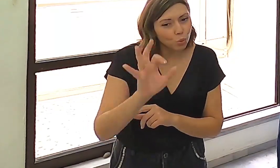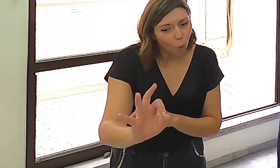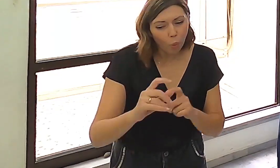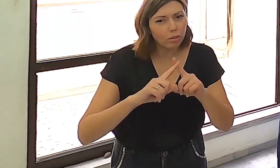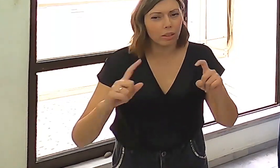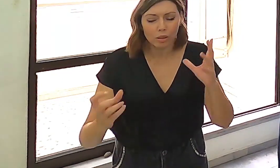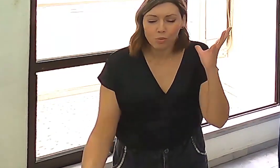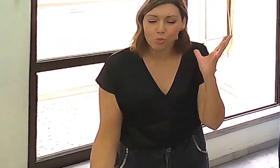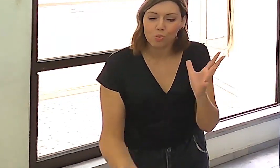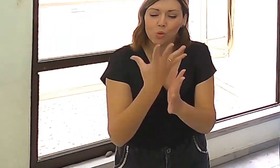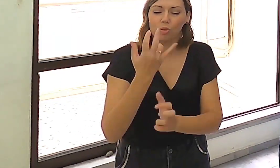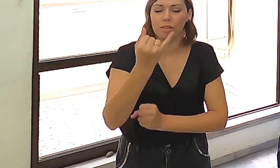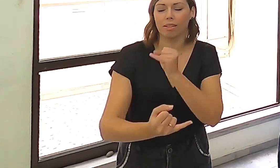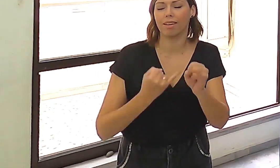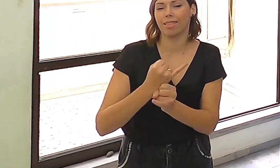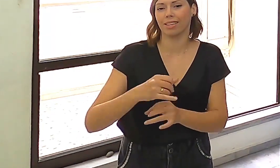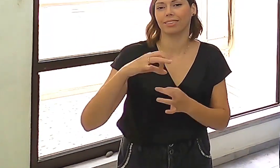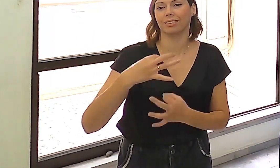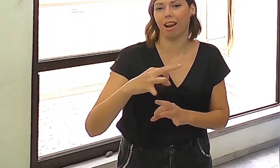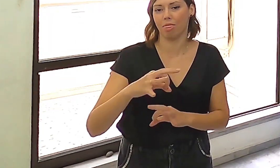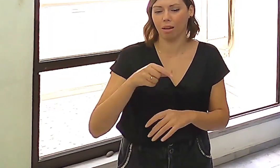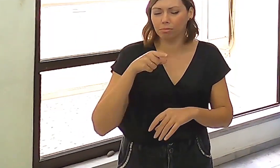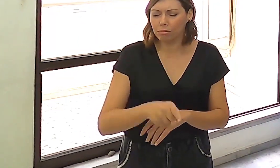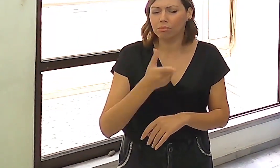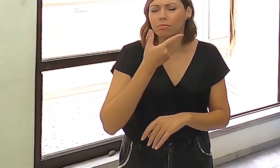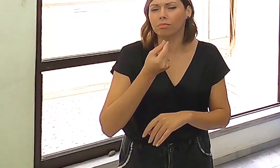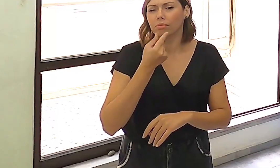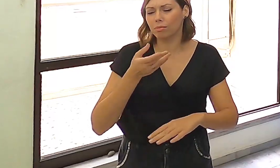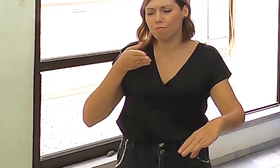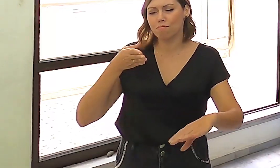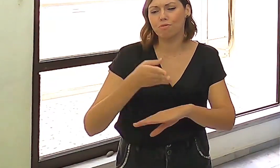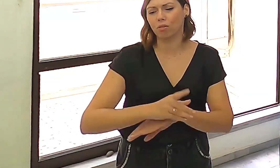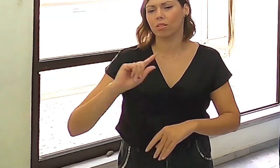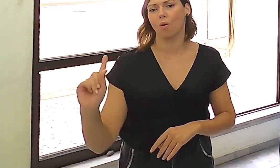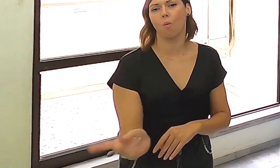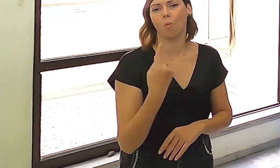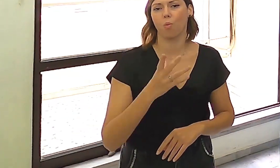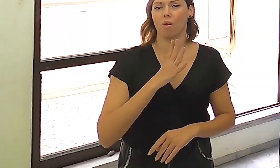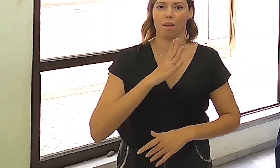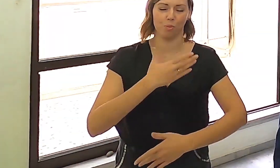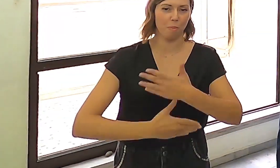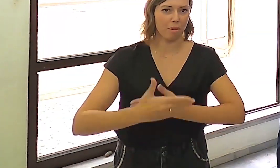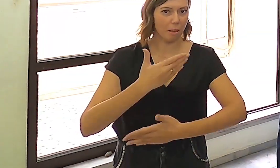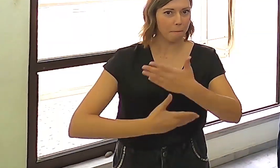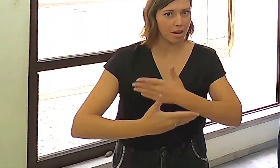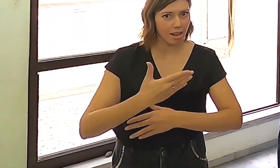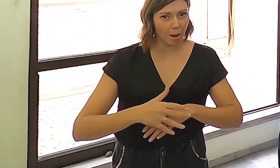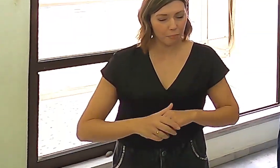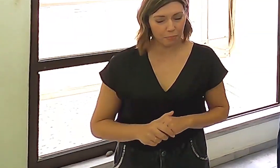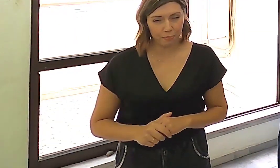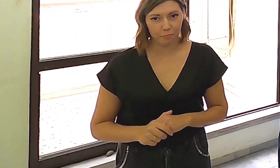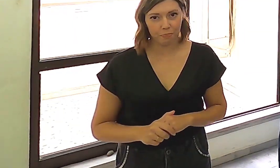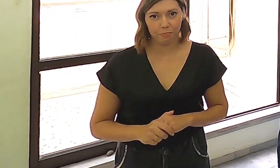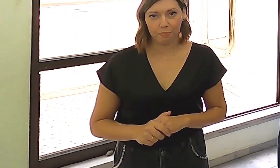νέα ψηφιακή πλατφόρμα που θα εξασφαλίζει προσβασιμότητα για όλα τα άτομα με αναπηρία. Υλοποιήσαμε, λοιπόν,